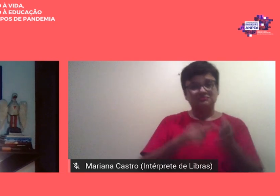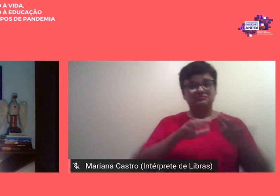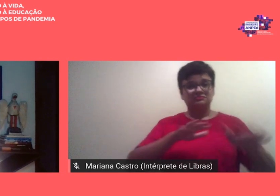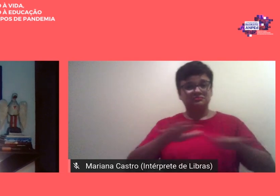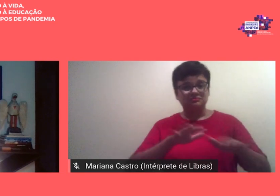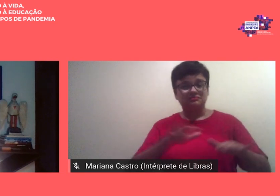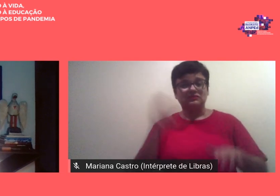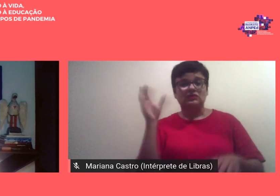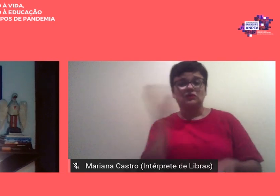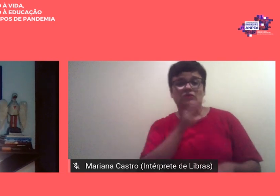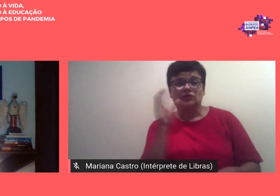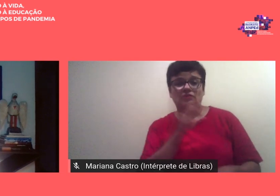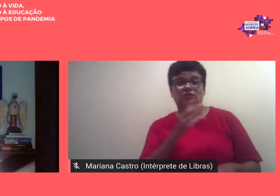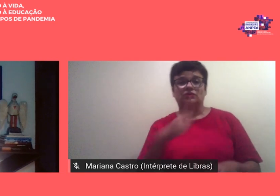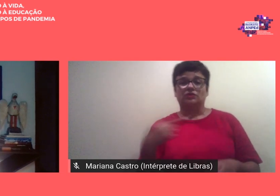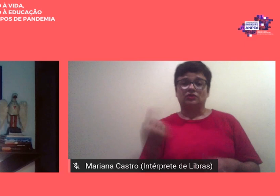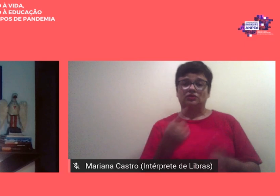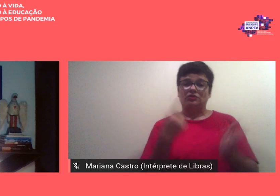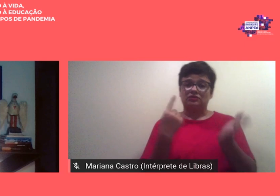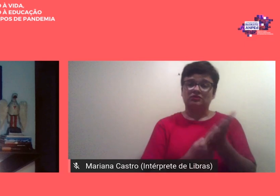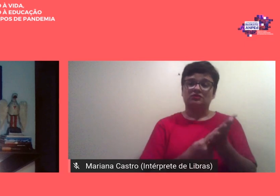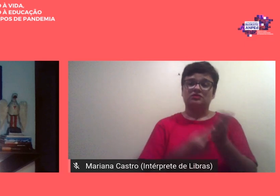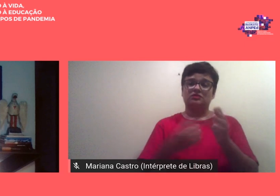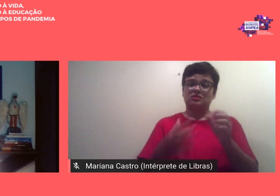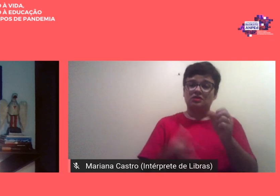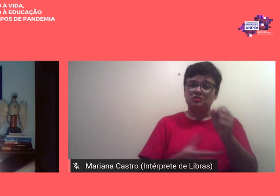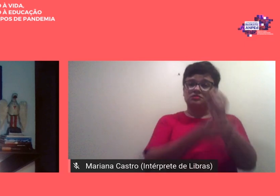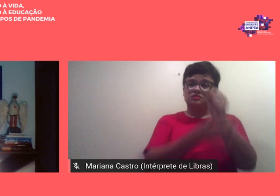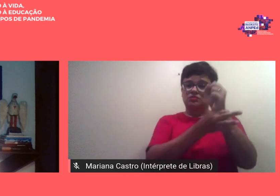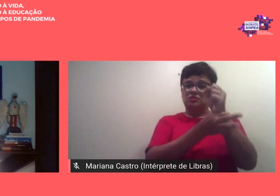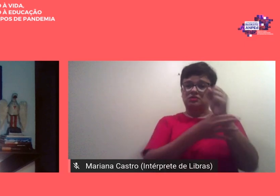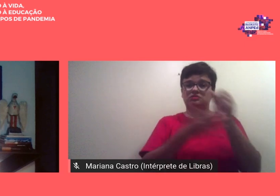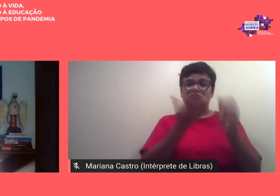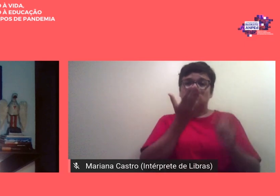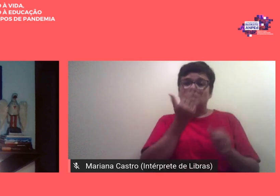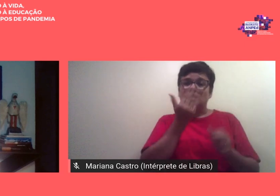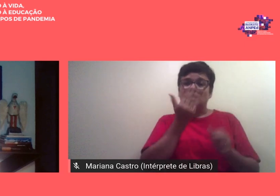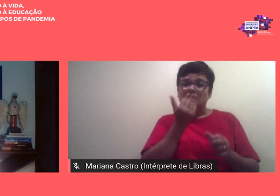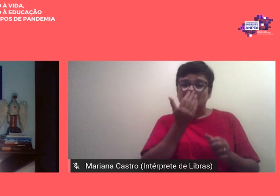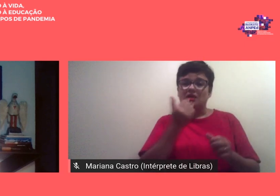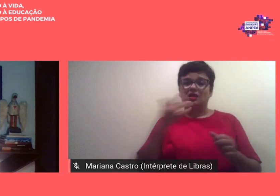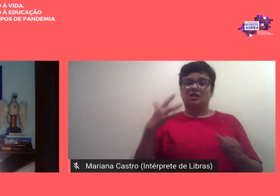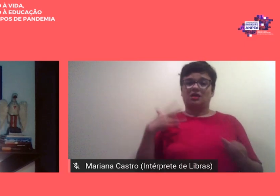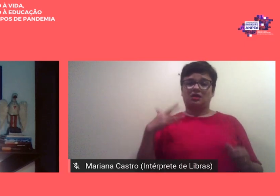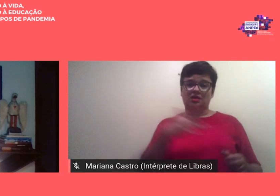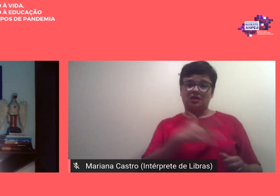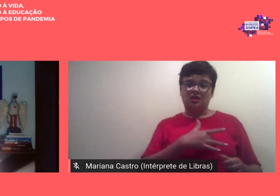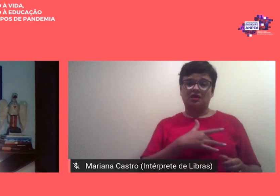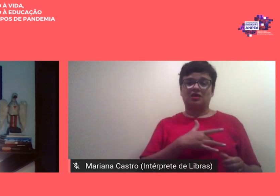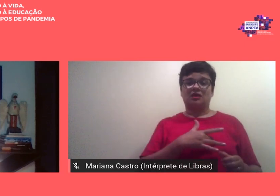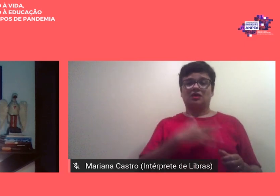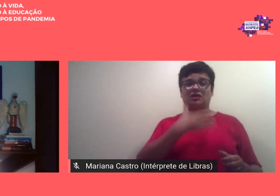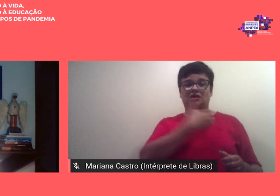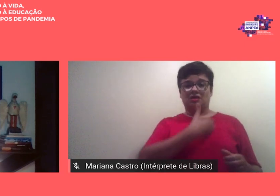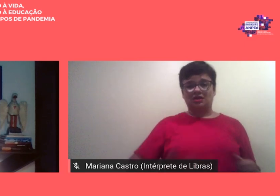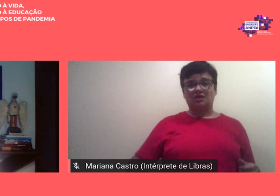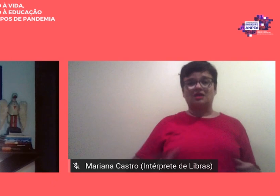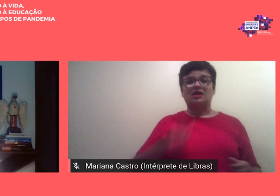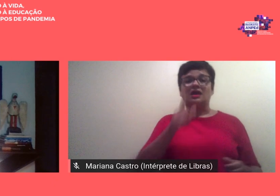urgentes para garantir segurança alimentar direito ao saneamento básico e o acesso público à água